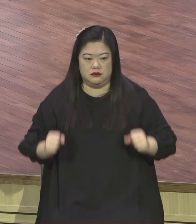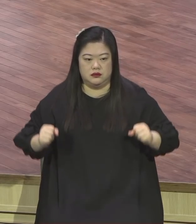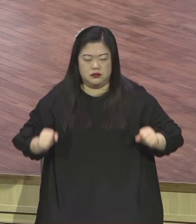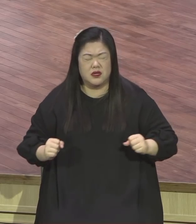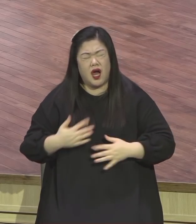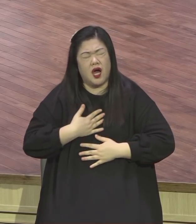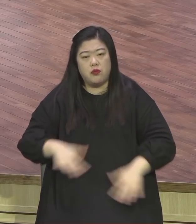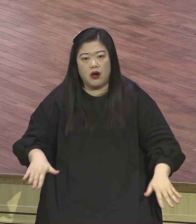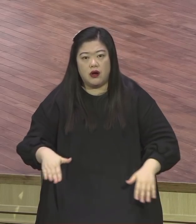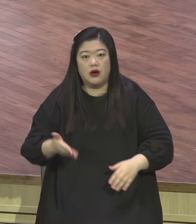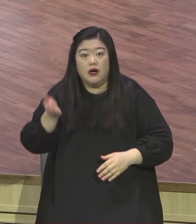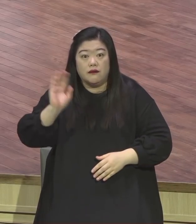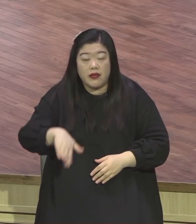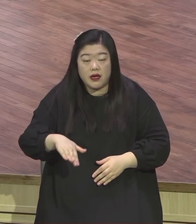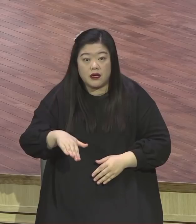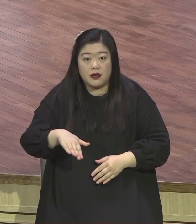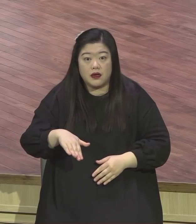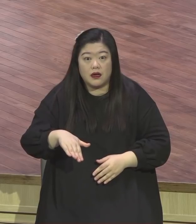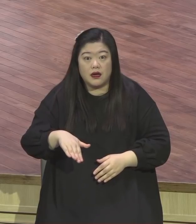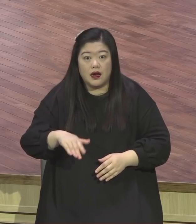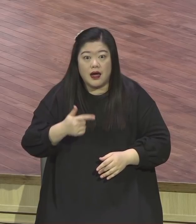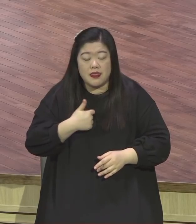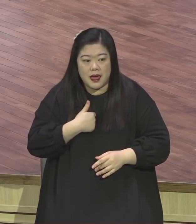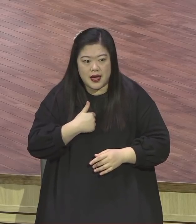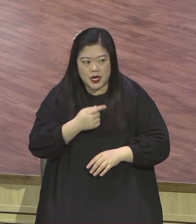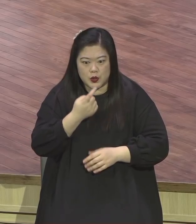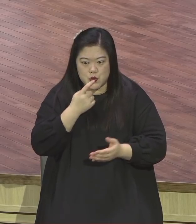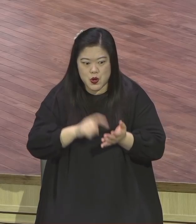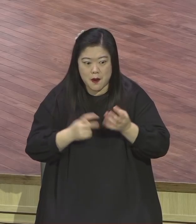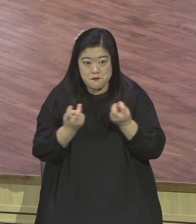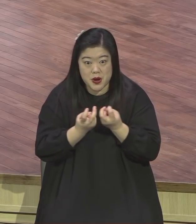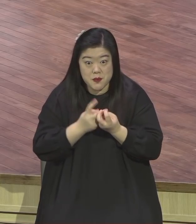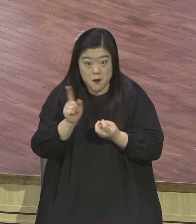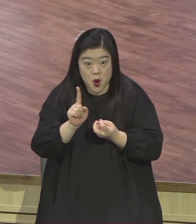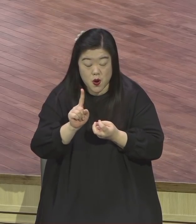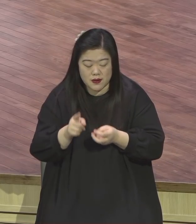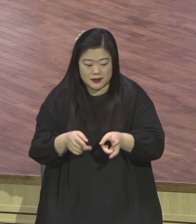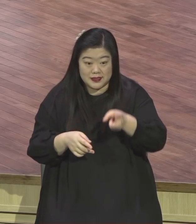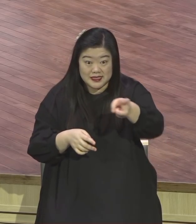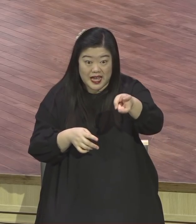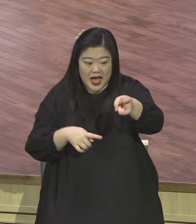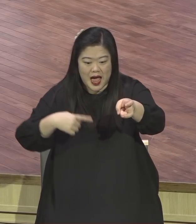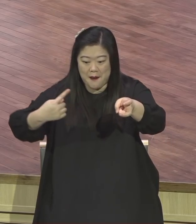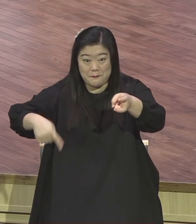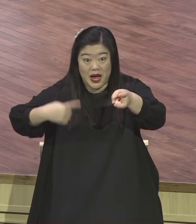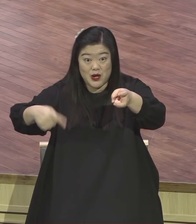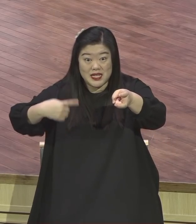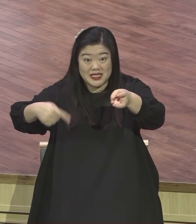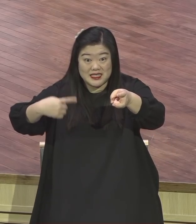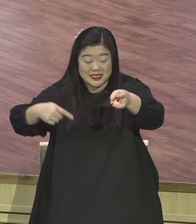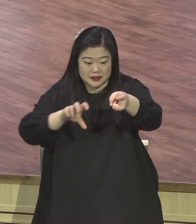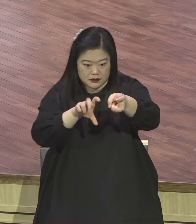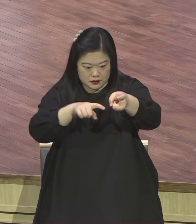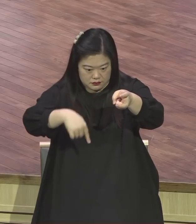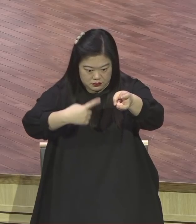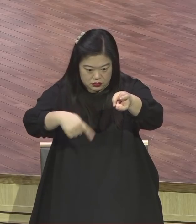그러면 뛰는지 섰는지 전혀 힘들질 않아요. 옆에 퍽퍽 쓰러지고 막 그런데 총들 내가 대신